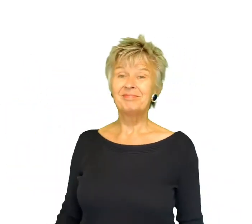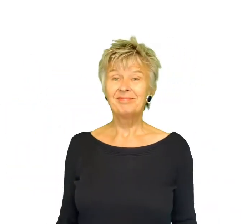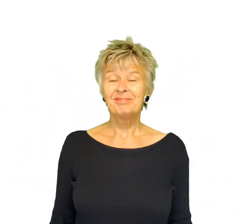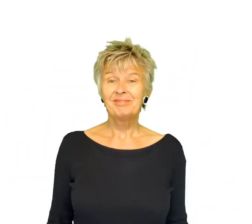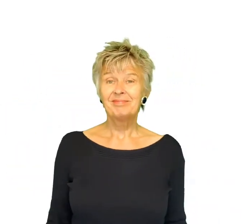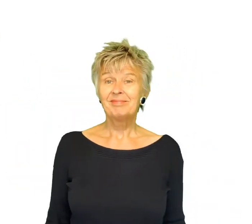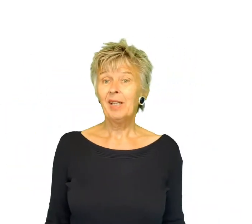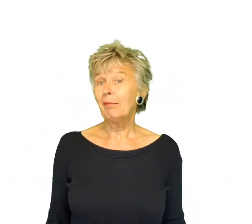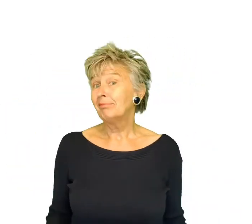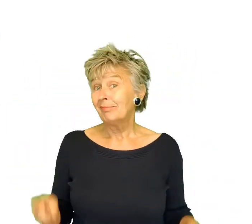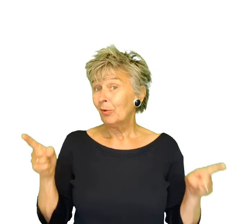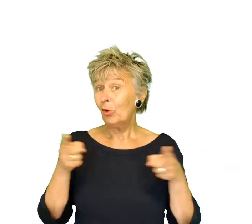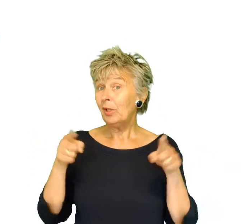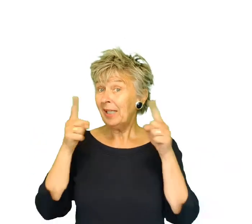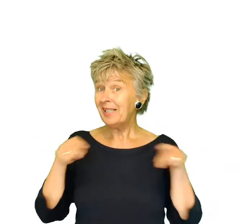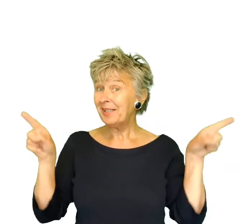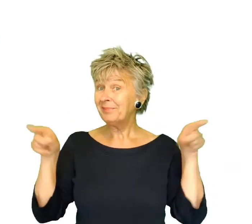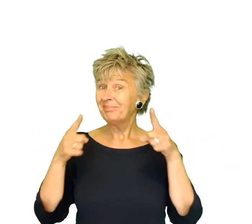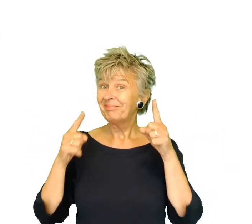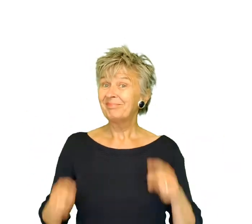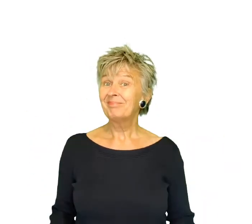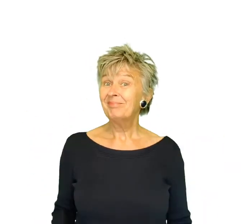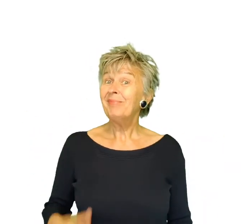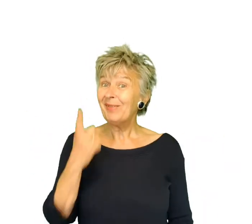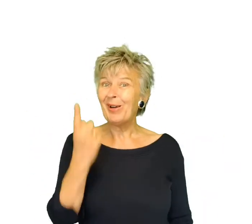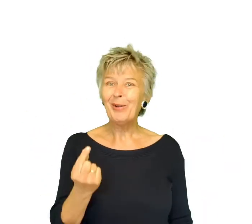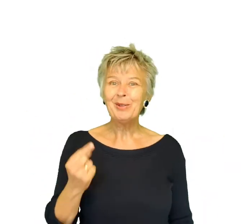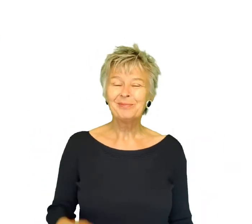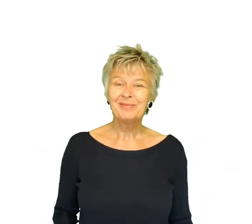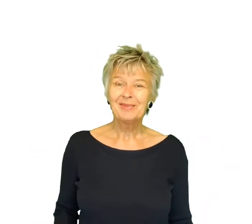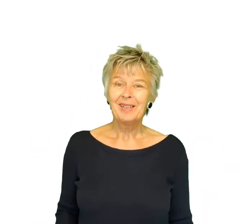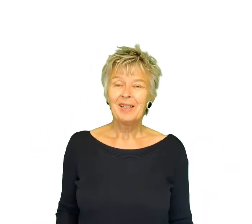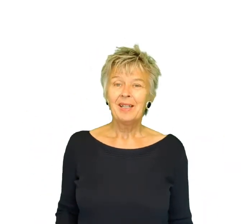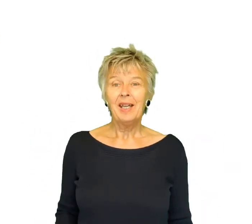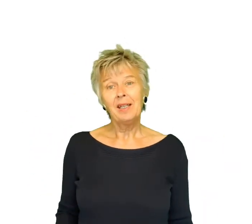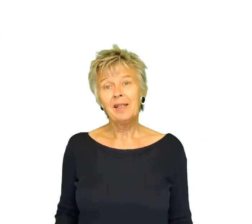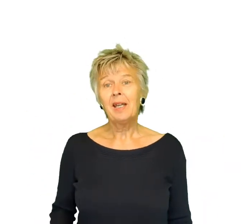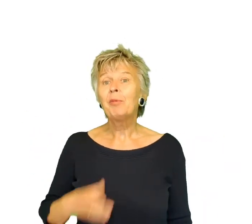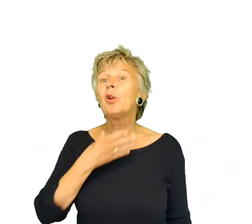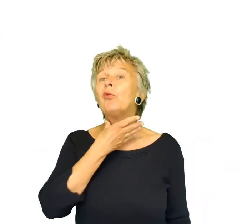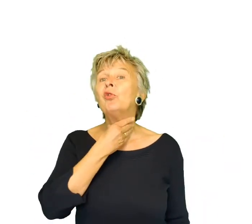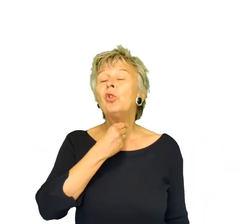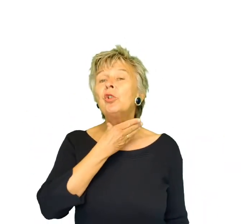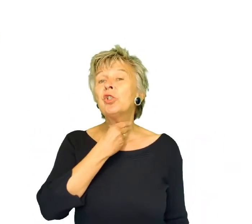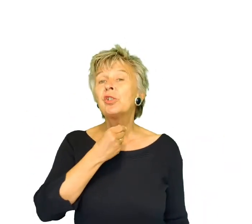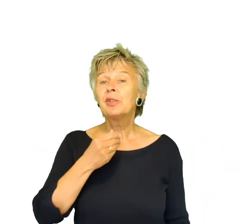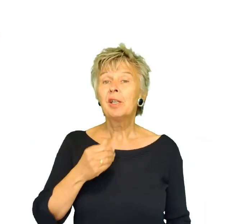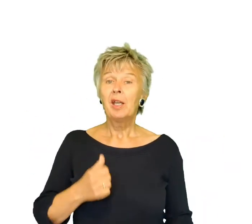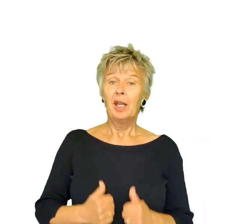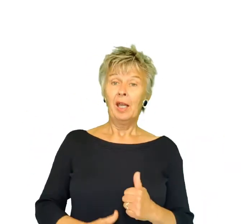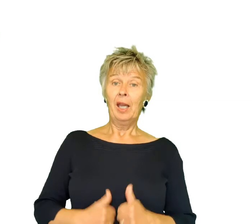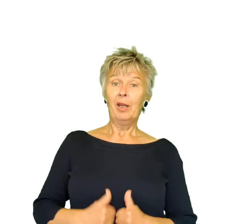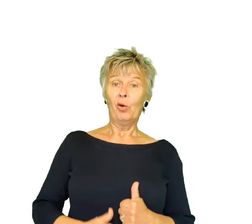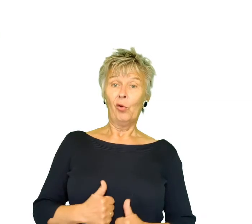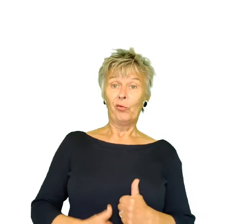Nou, kort liedje. Wel heel leuk. En dan heb je over dorst. En over